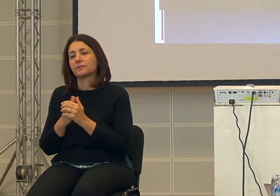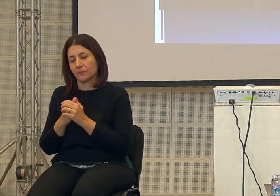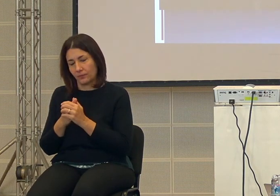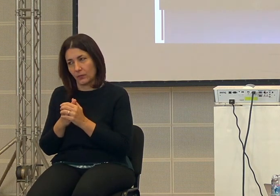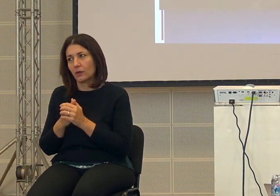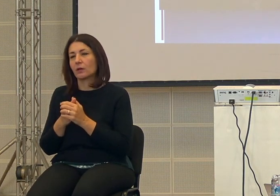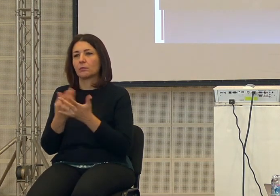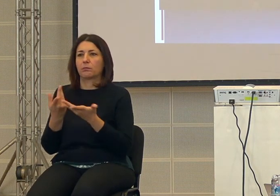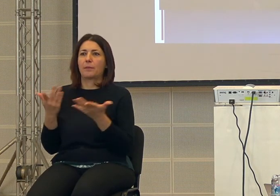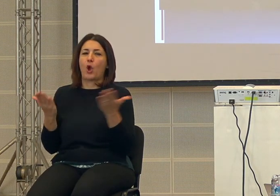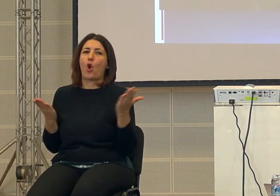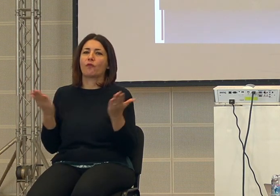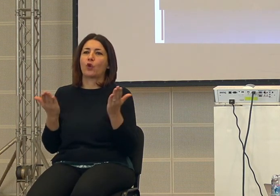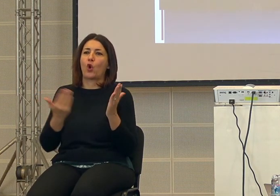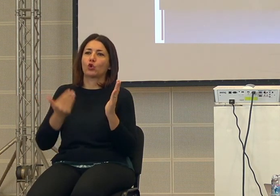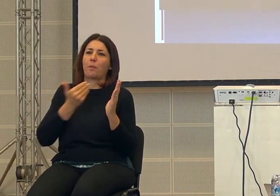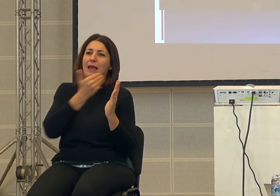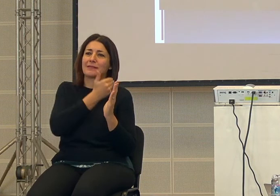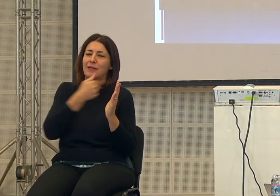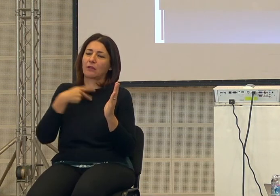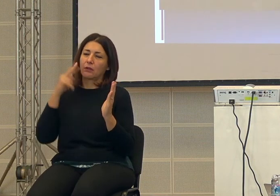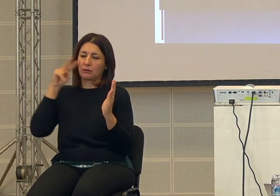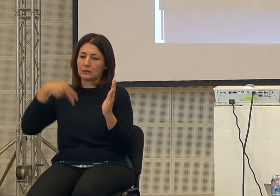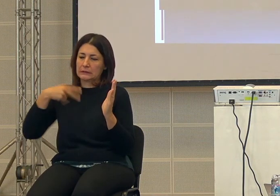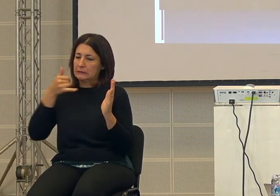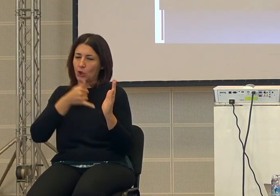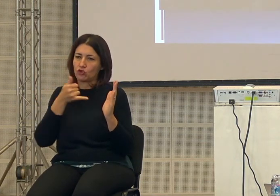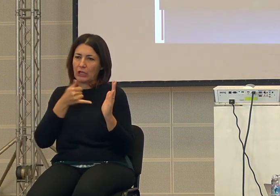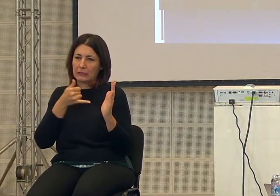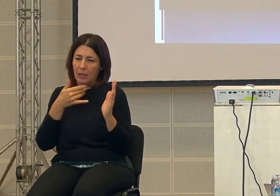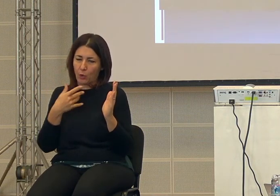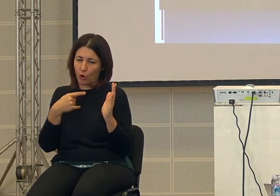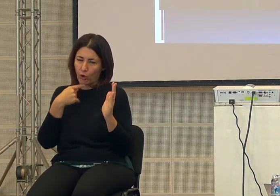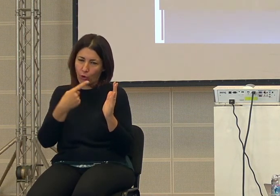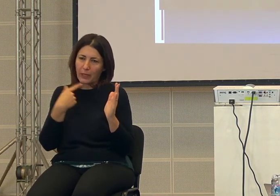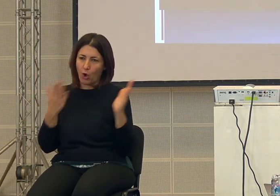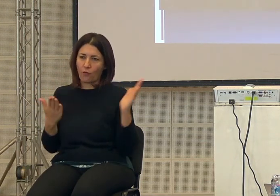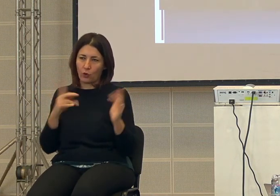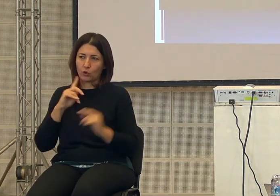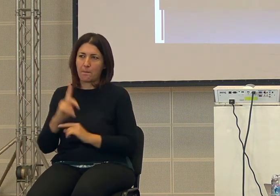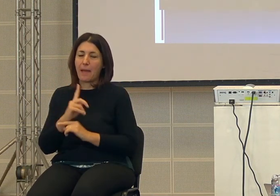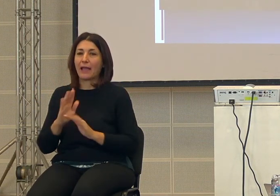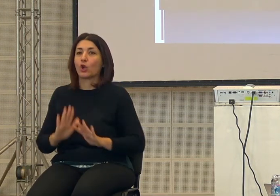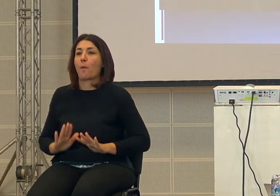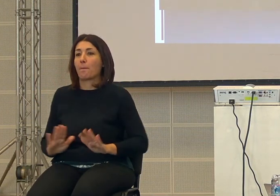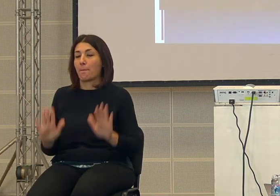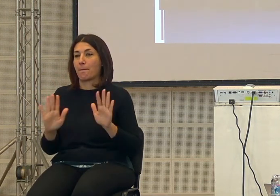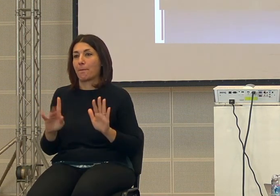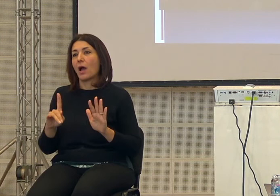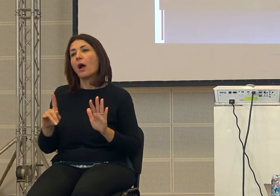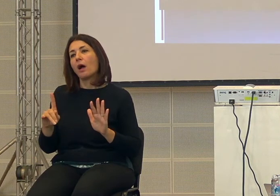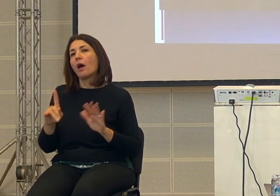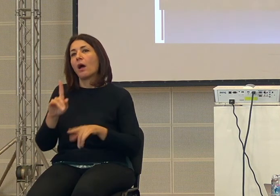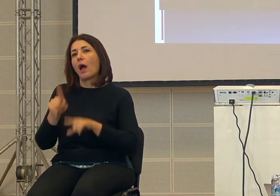stiamo molto molto bene anche se a volte non ce ne rendiamo conto e però abbiamo anche delle